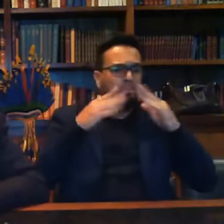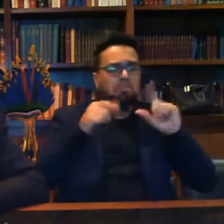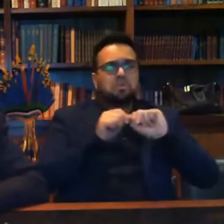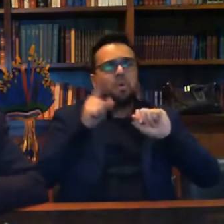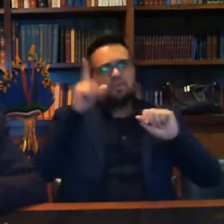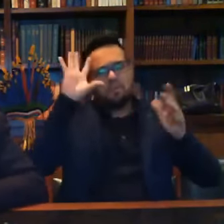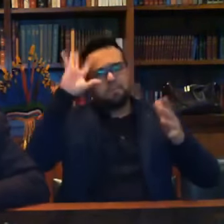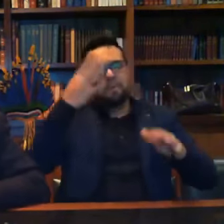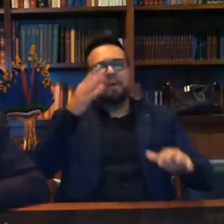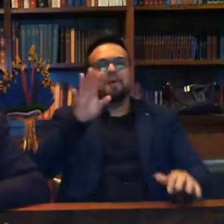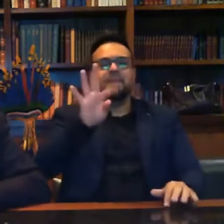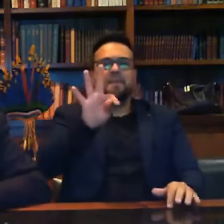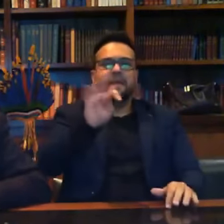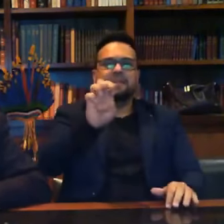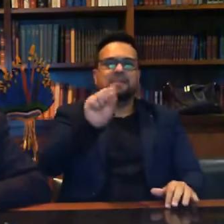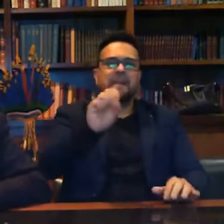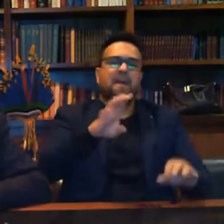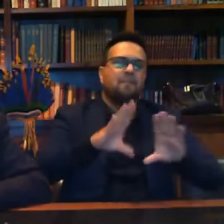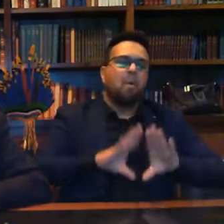do TSE,